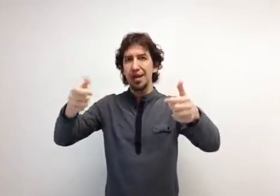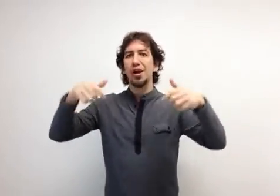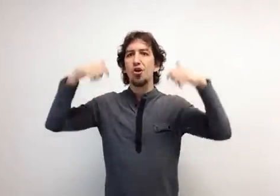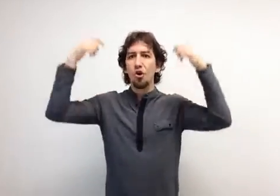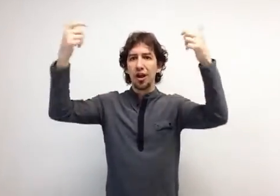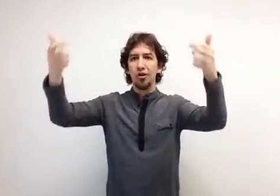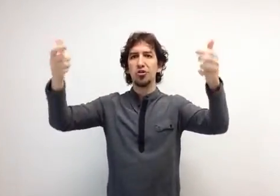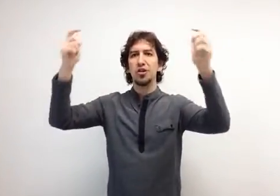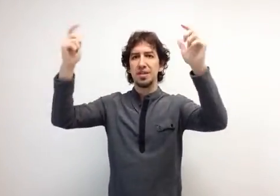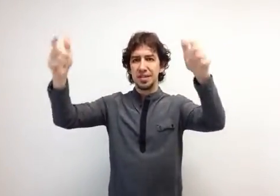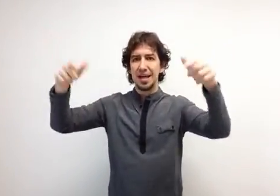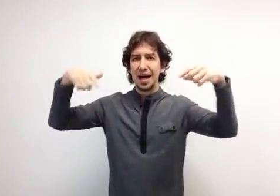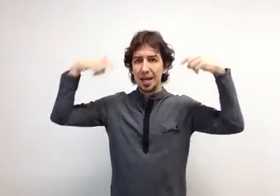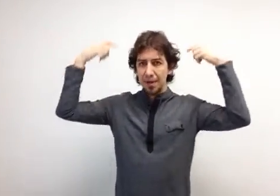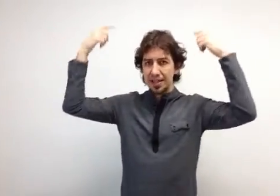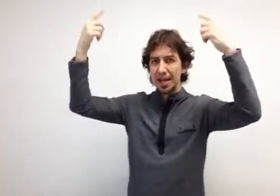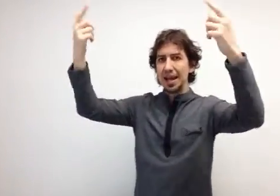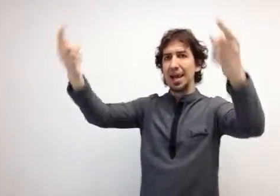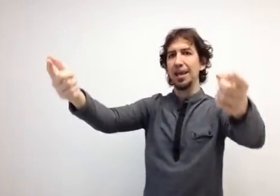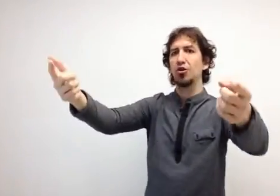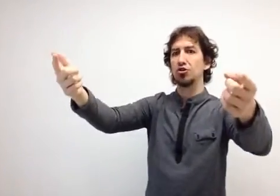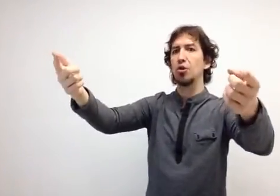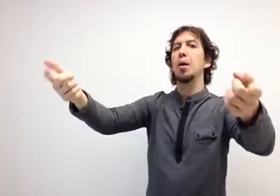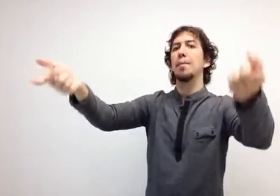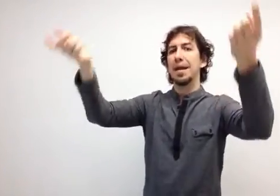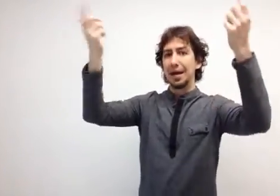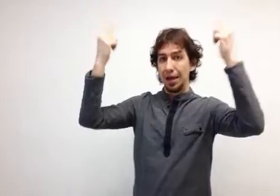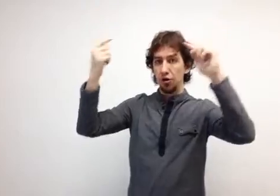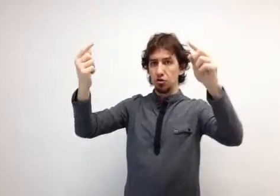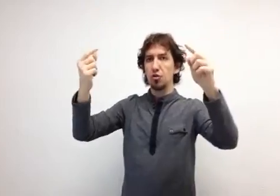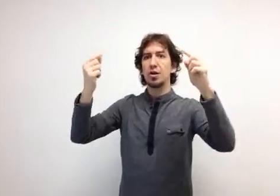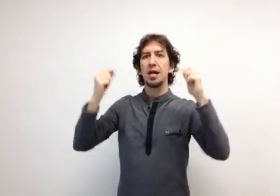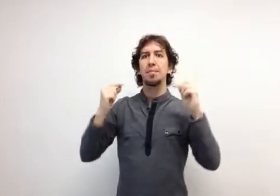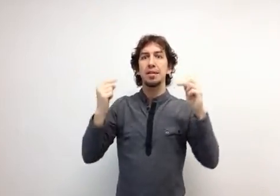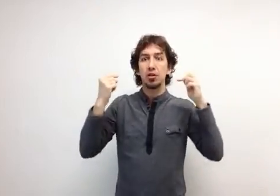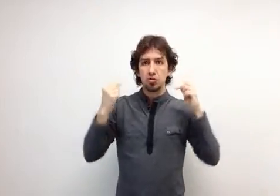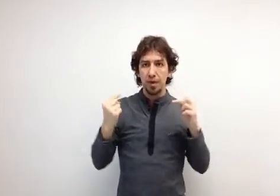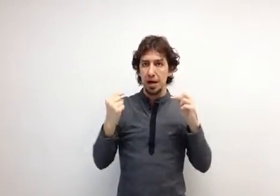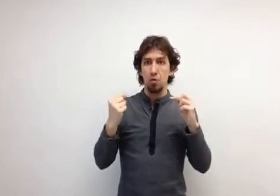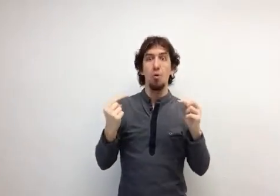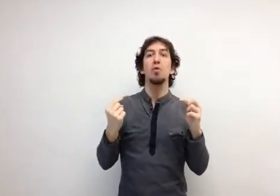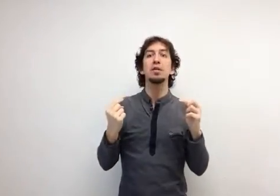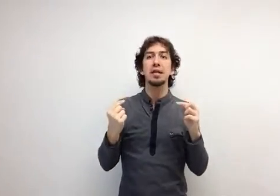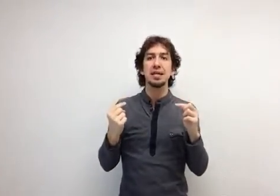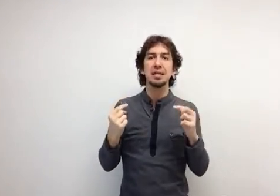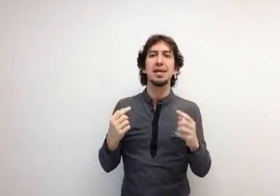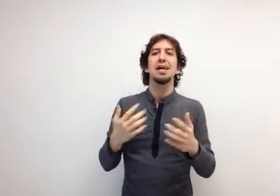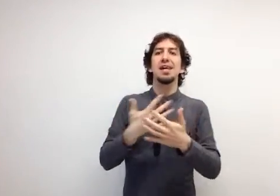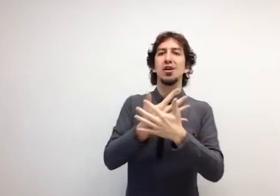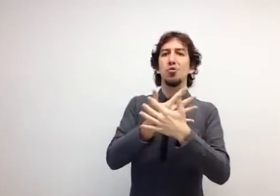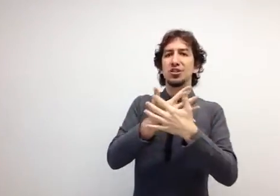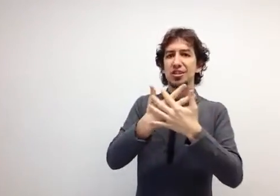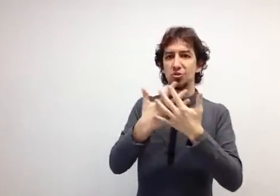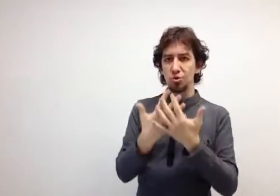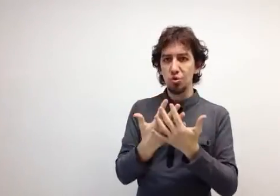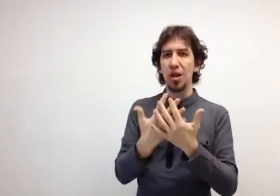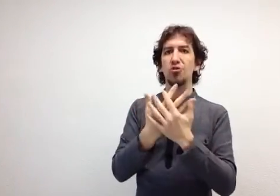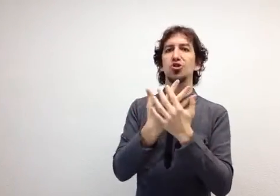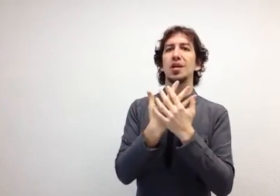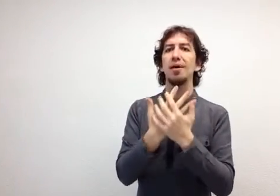lo que el otro necesita. Hay que pensar en el otro para que el otro realmente nos vea como algo interesante y nuestra estructura, nuestro trabajo